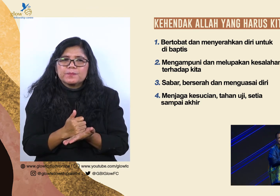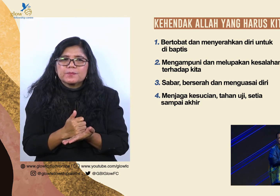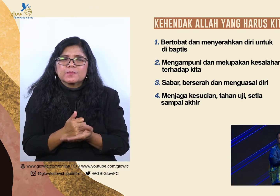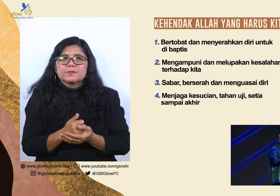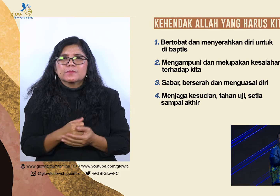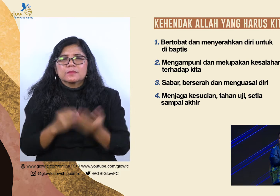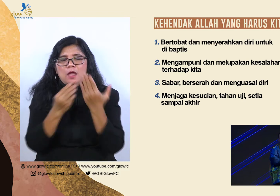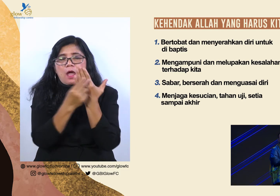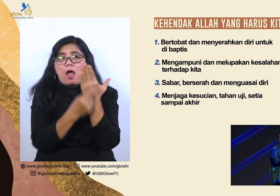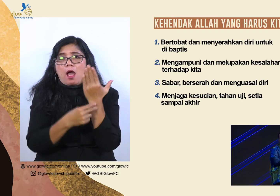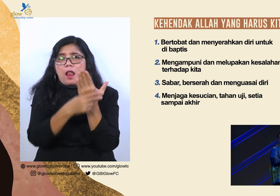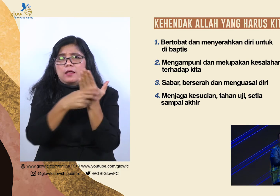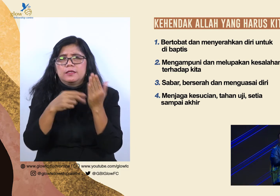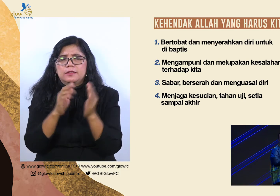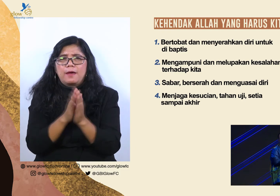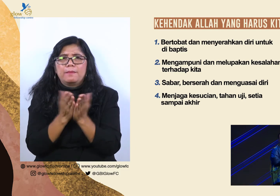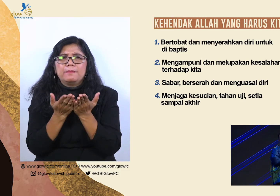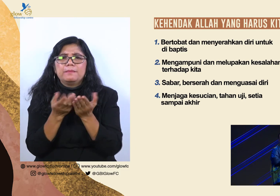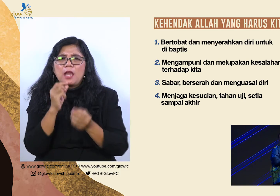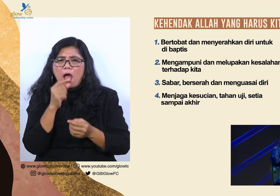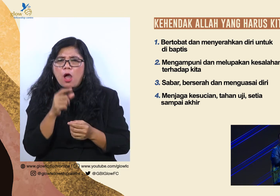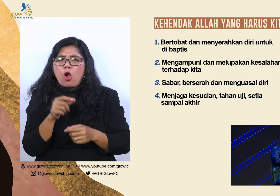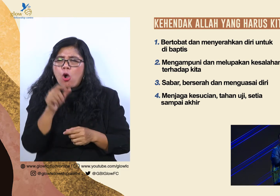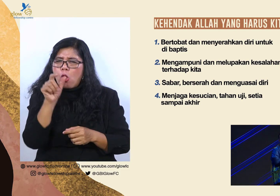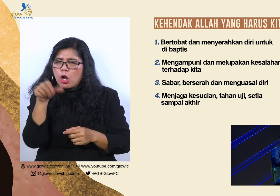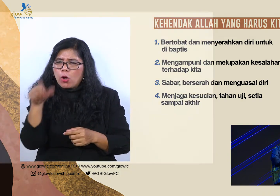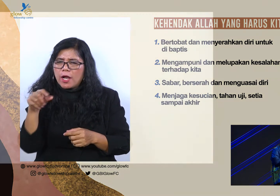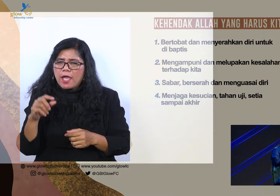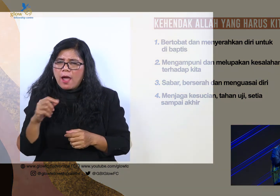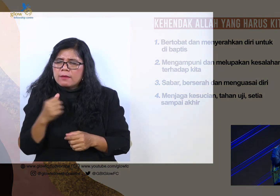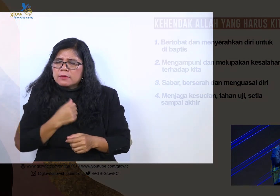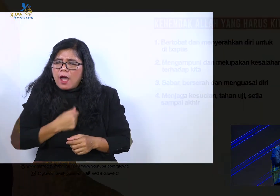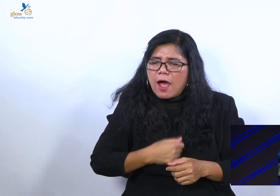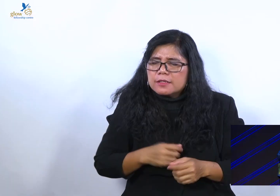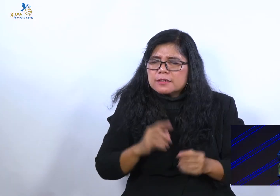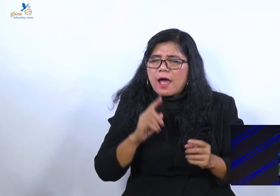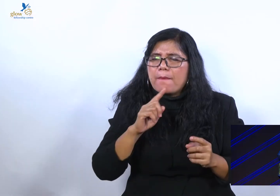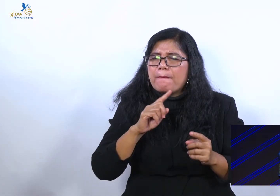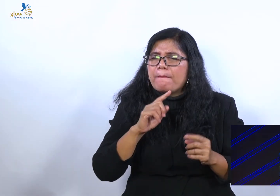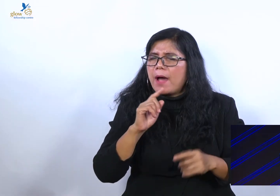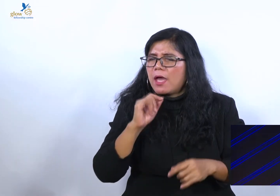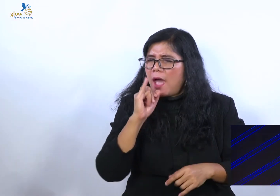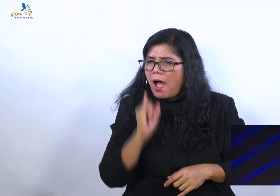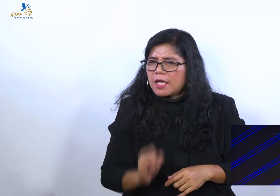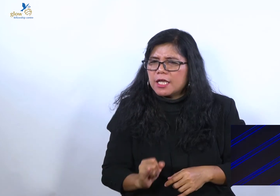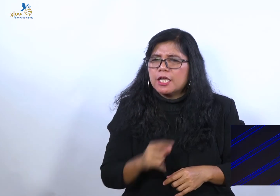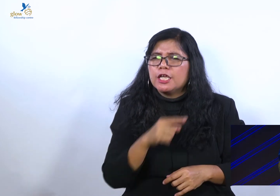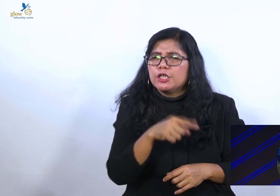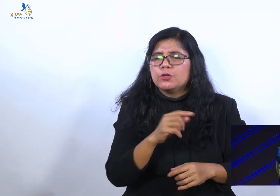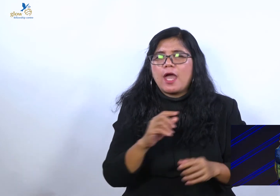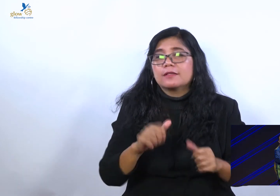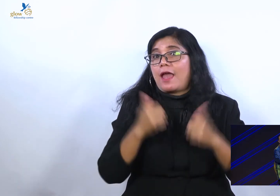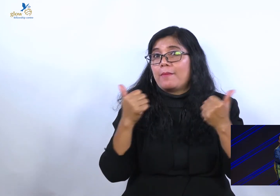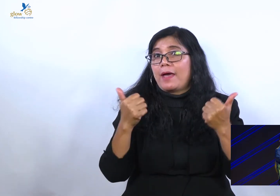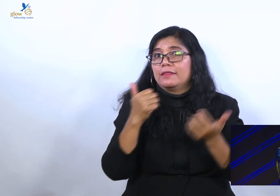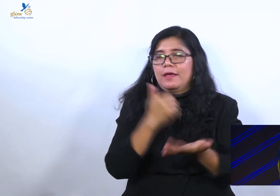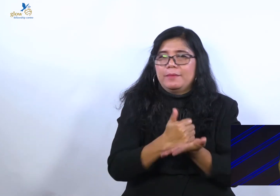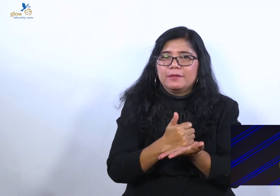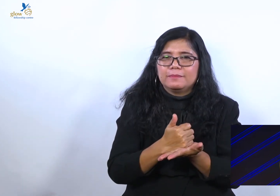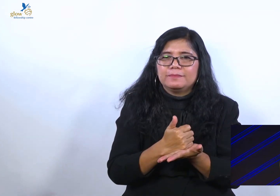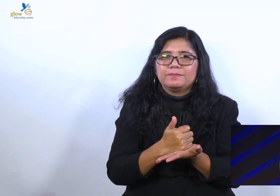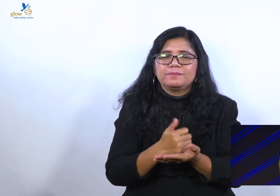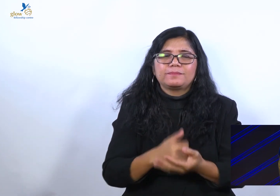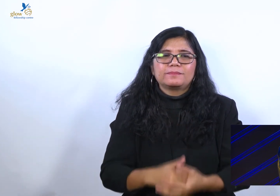sampai kesudahannya. Itu yang boleh selamatnya. Jemaat Tuhan. Yang Tuhan percayakan buat saya untuk saya layani